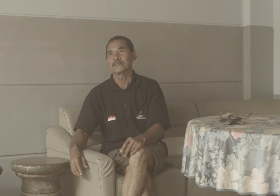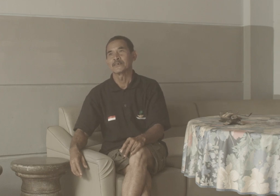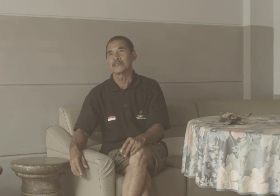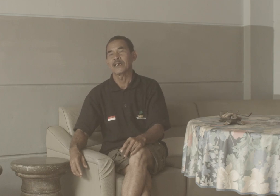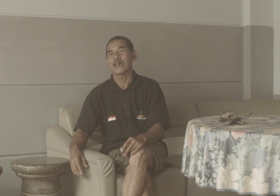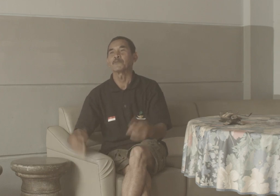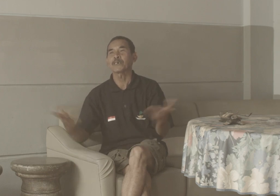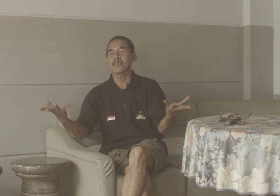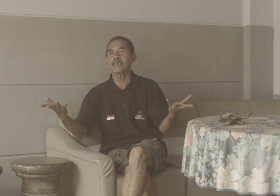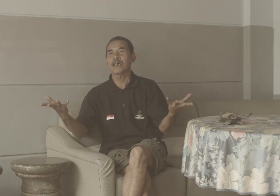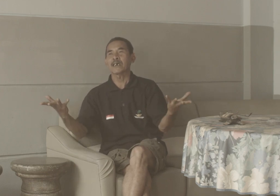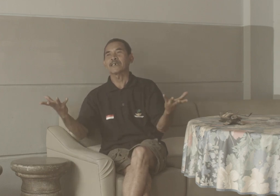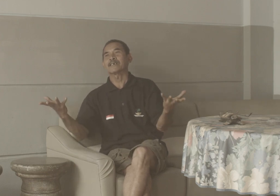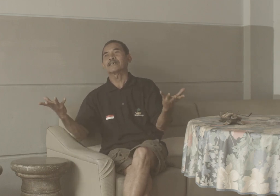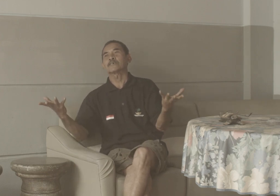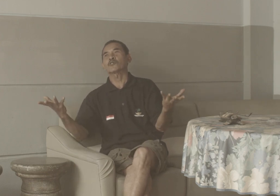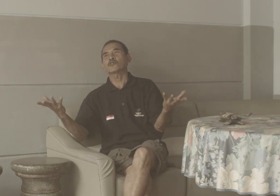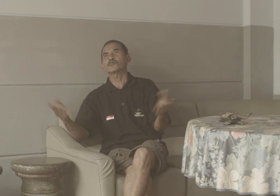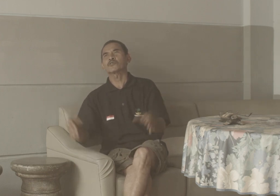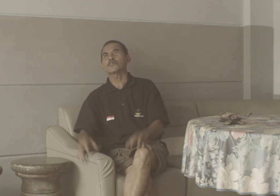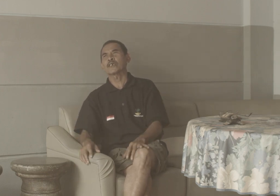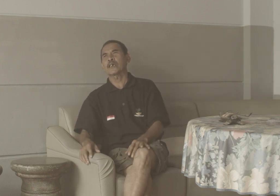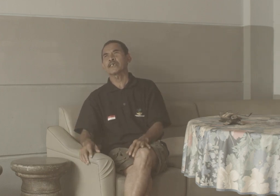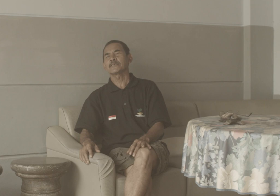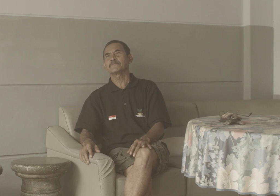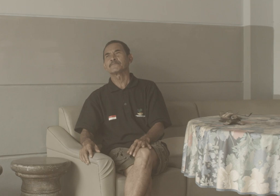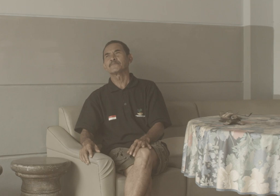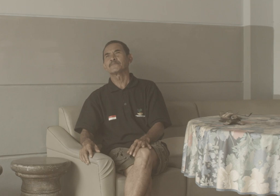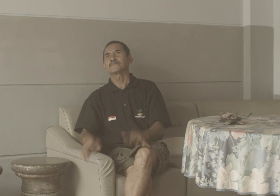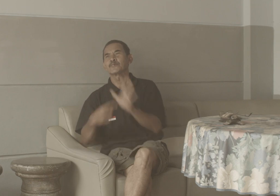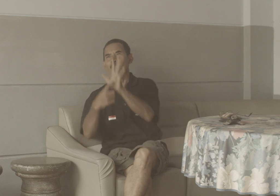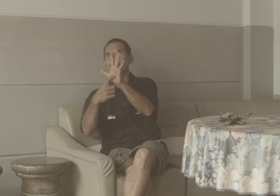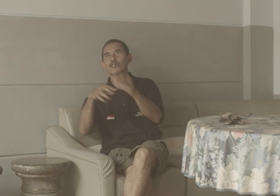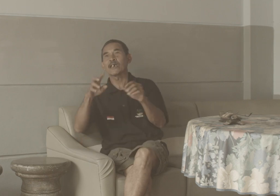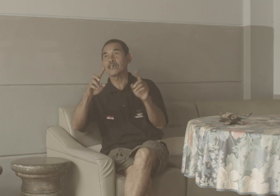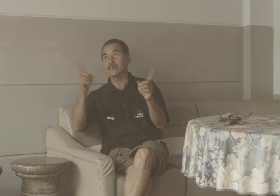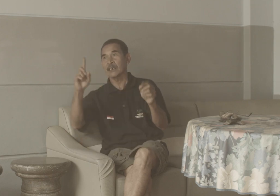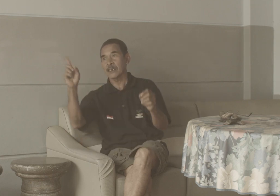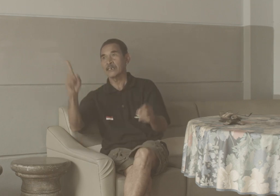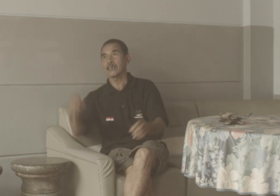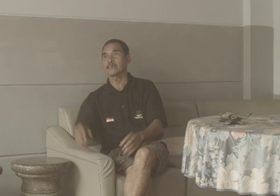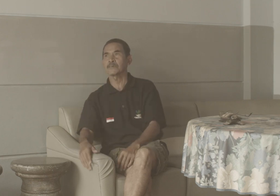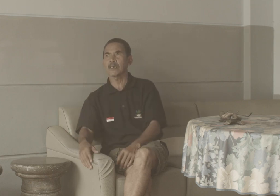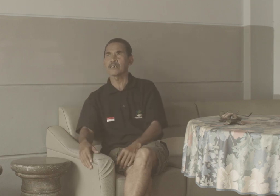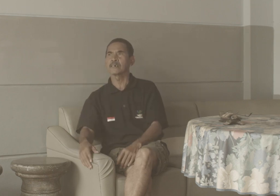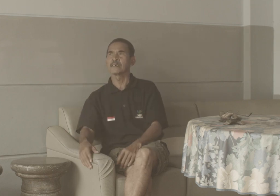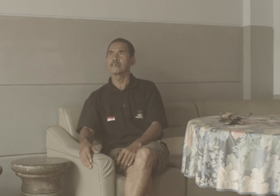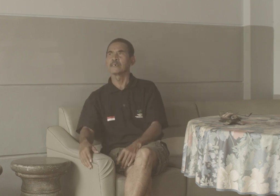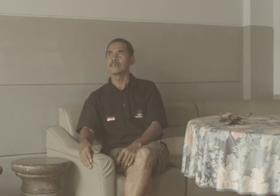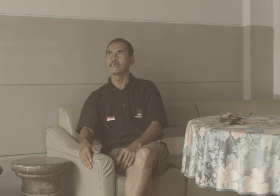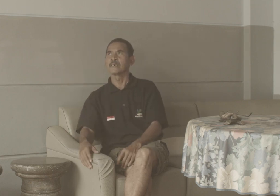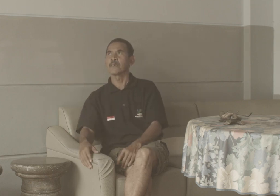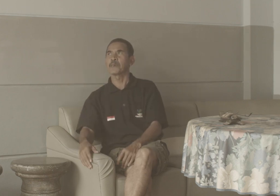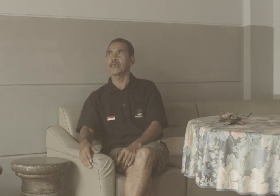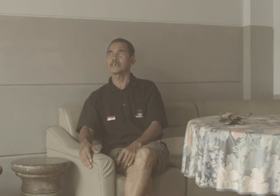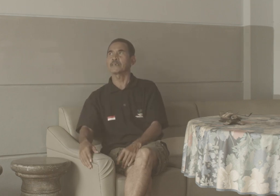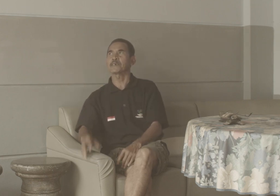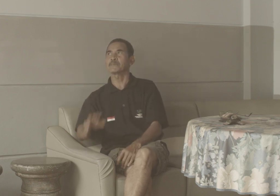Nah Mungkin Ada Contoh-contoh Yang lain Contoh Yang Yang lain-lain Itu ya Apalagi Seperti